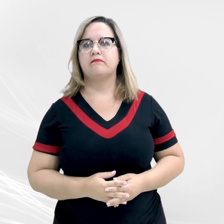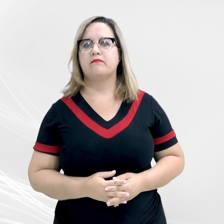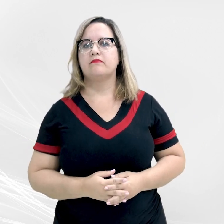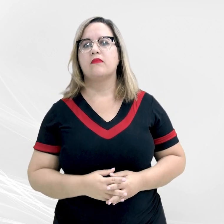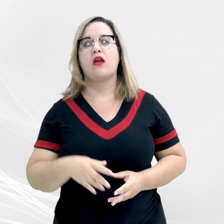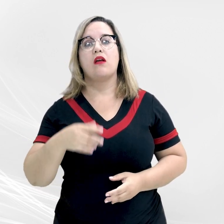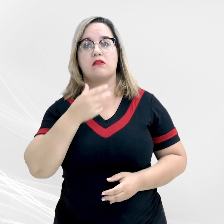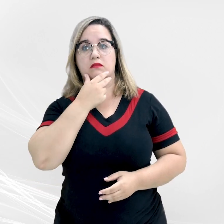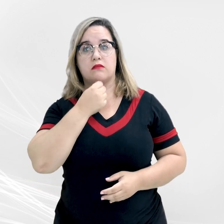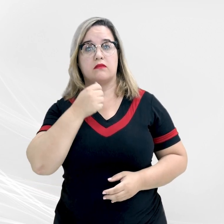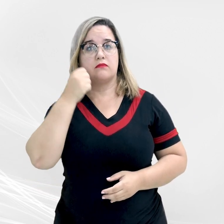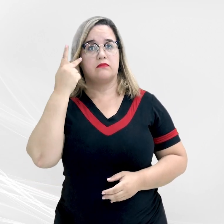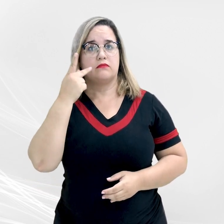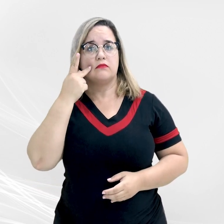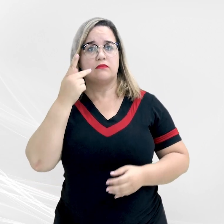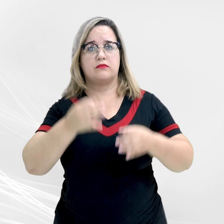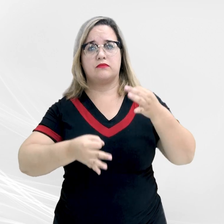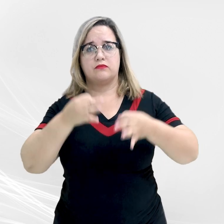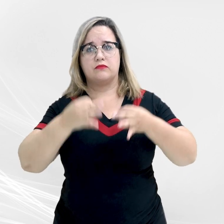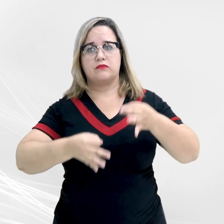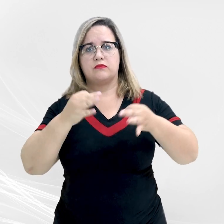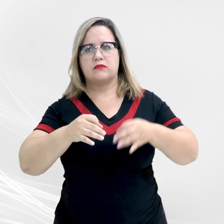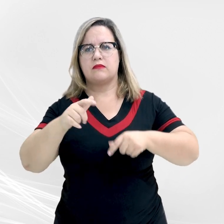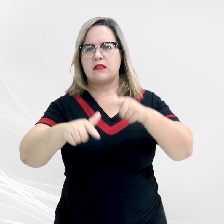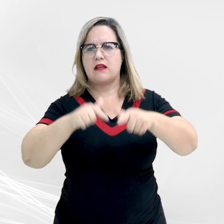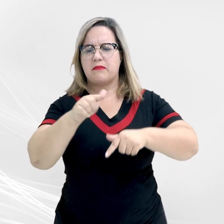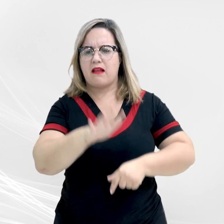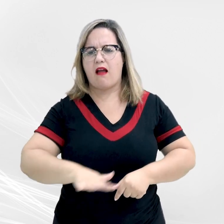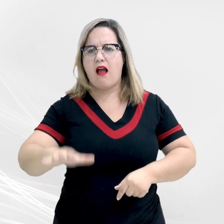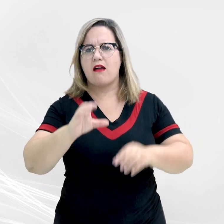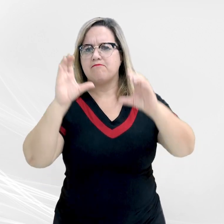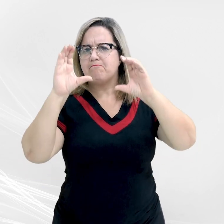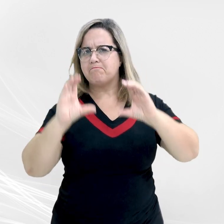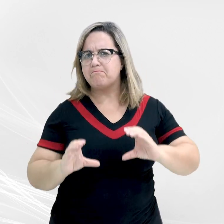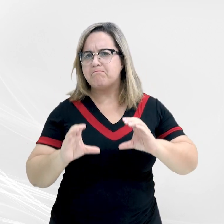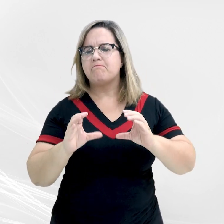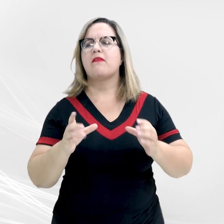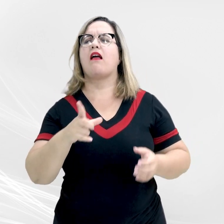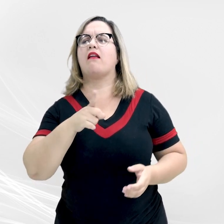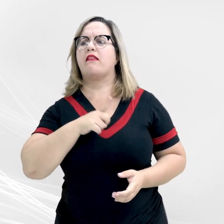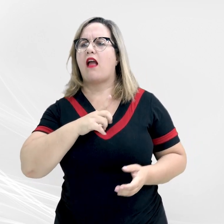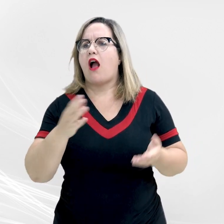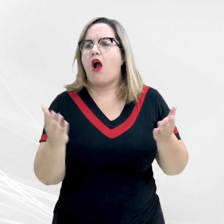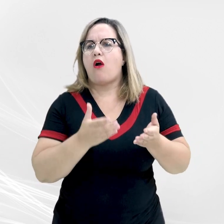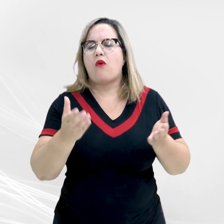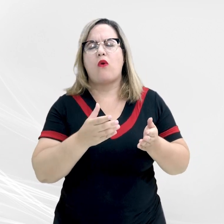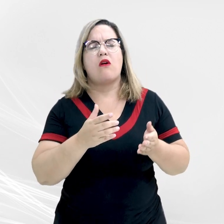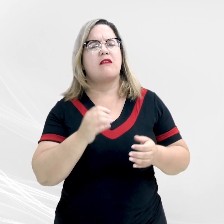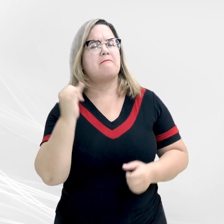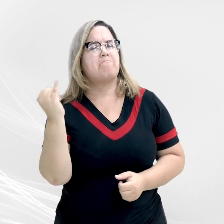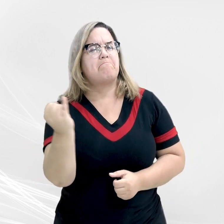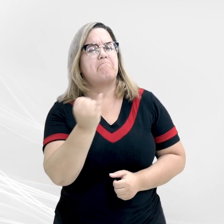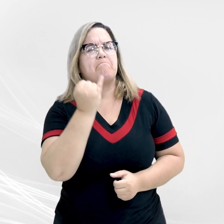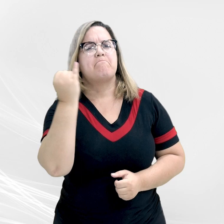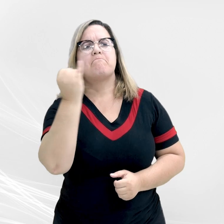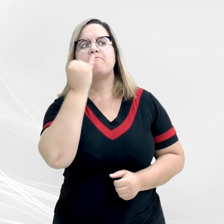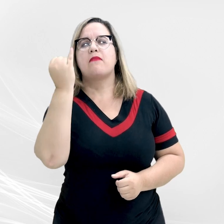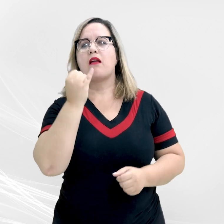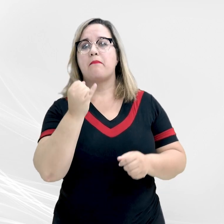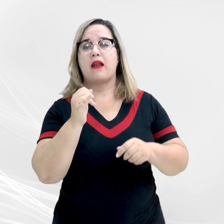Os promotores de justiça que atuam na área da cidadania contam agora com uma ferramenta importante para